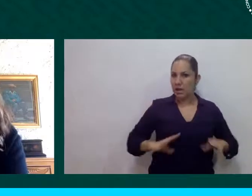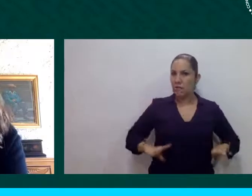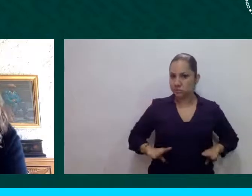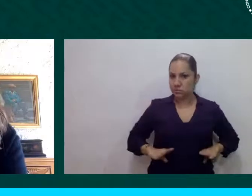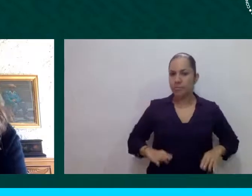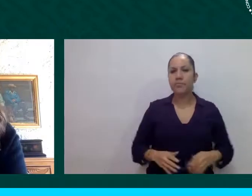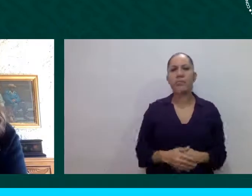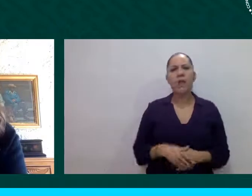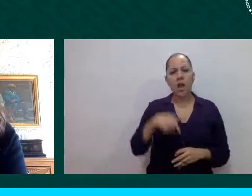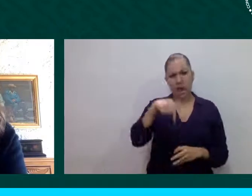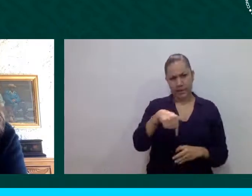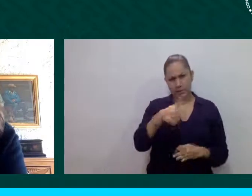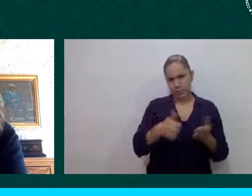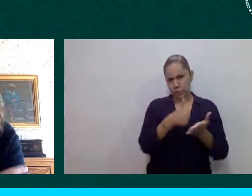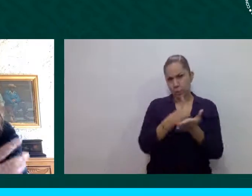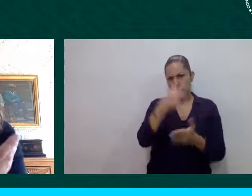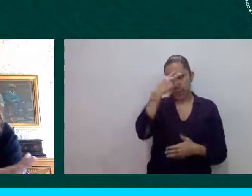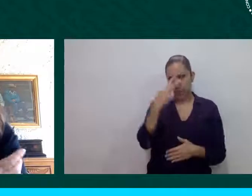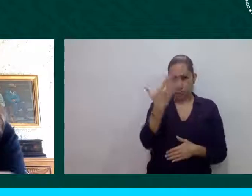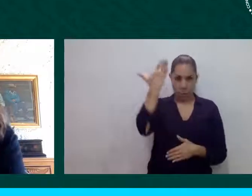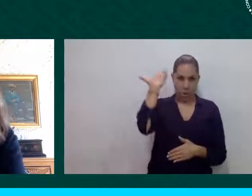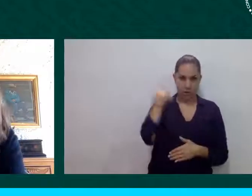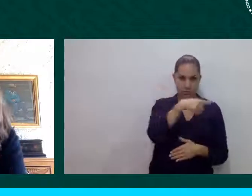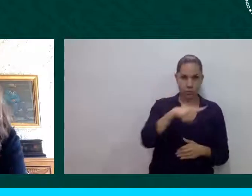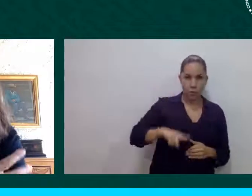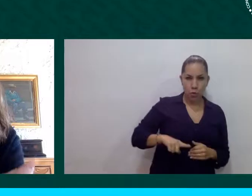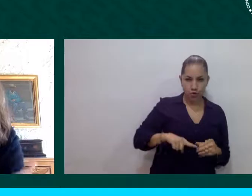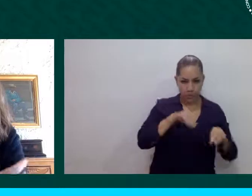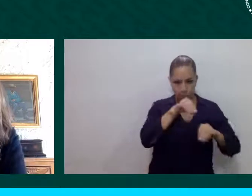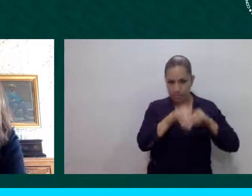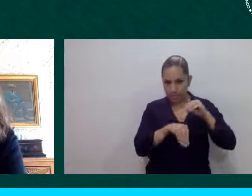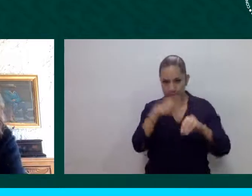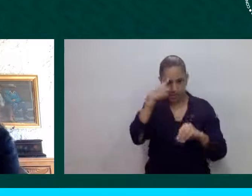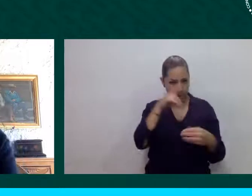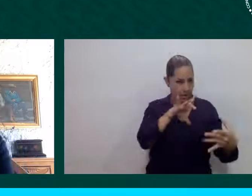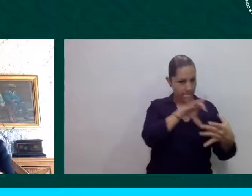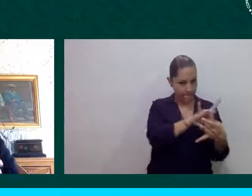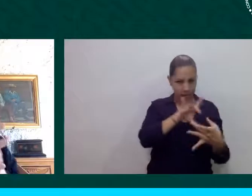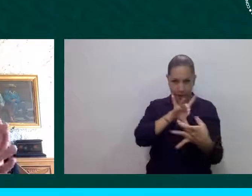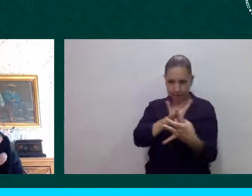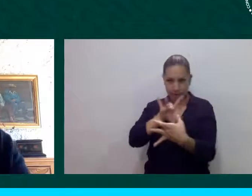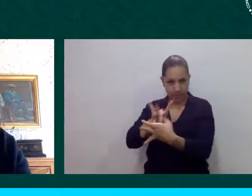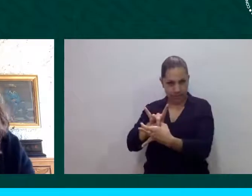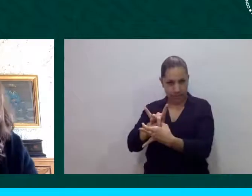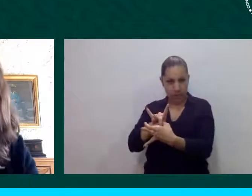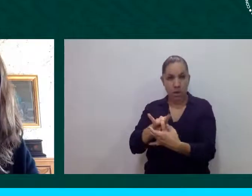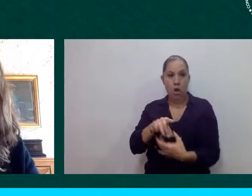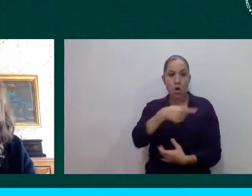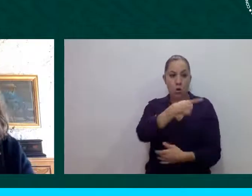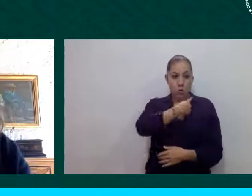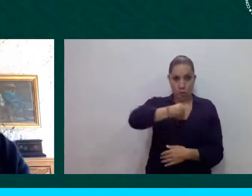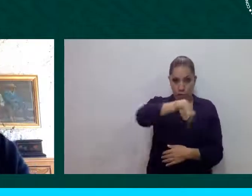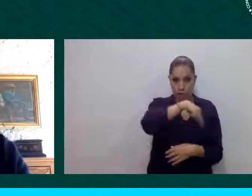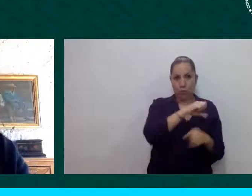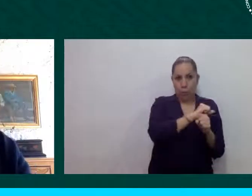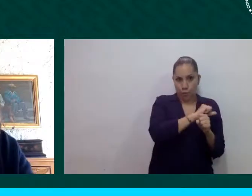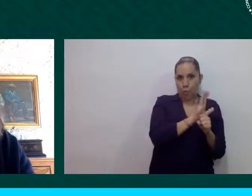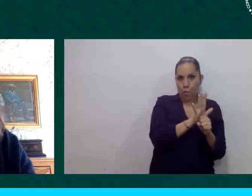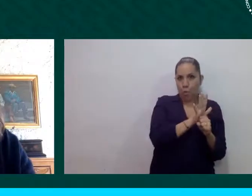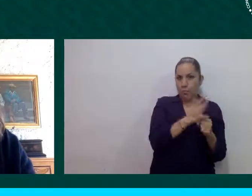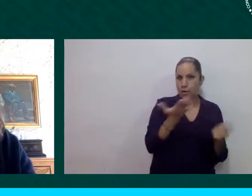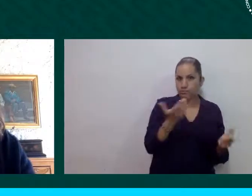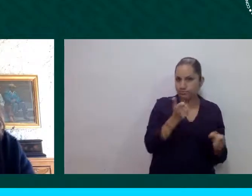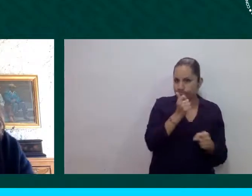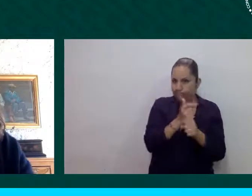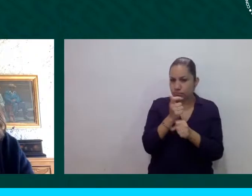bueno, pues desde el COPRES nos empezamos a dar cuenta justo de estos que hemos llamado impactos diferenciados en las poblaciones de atención prioritaria, como los